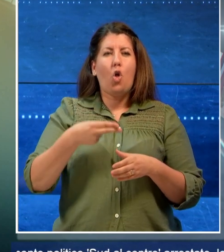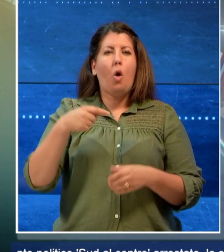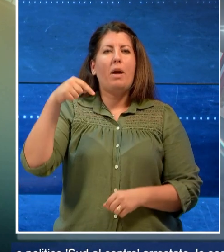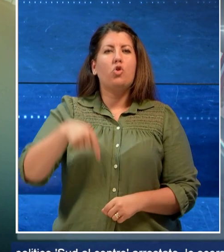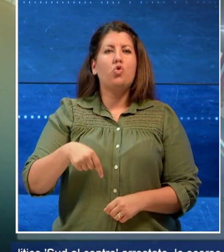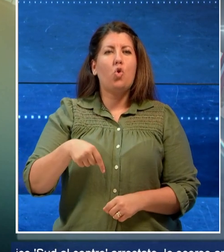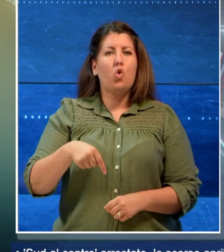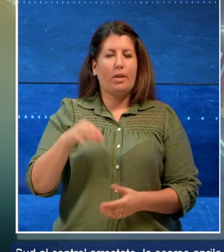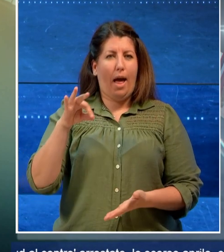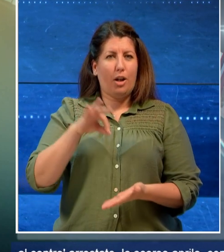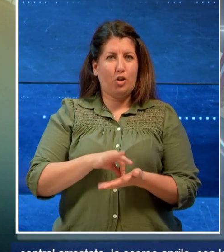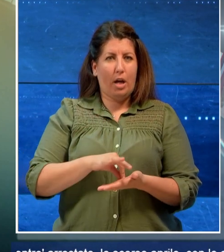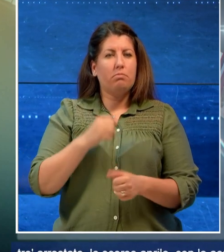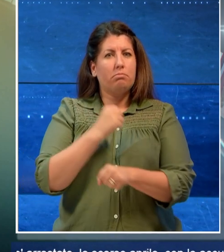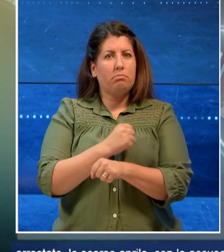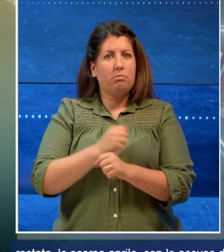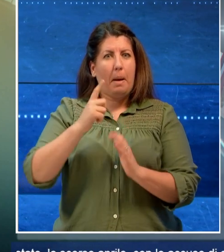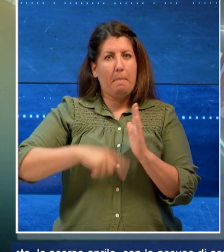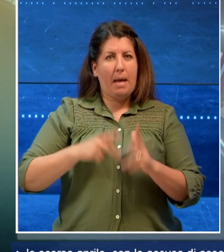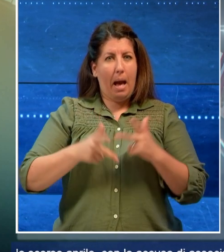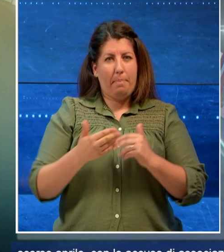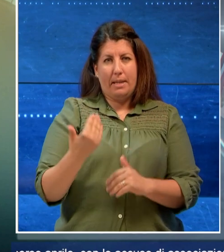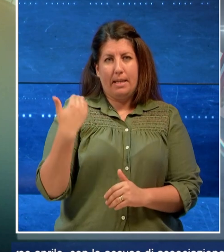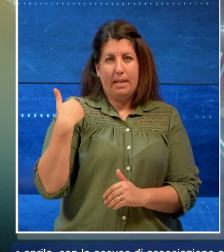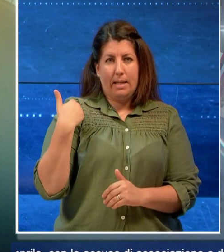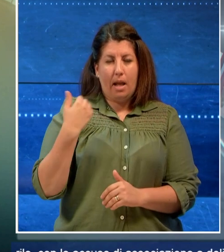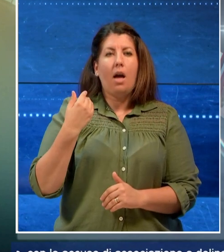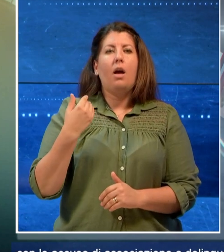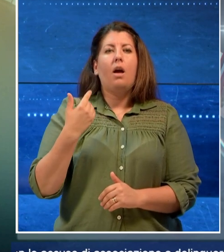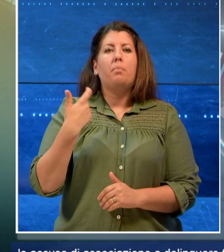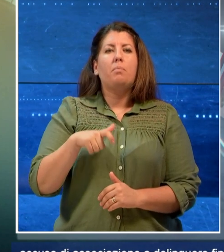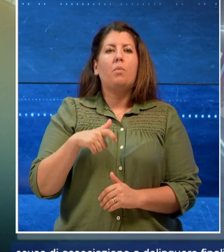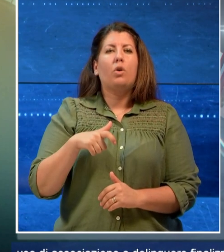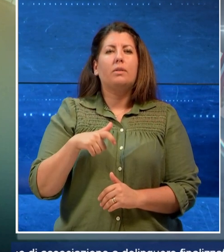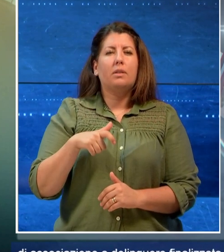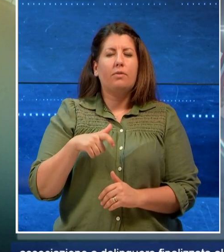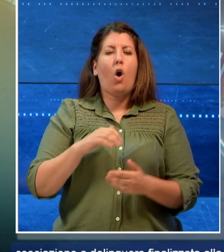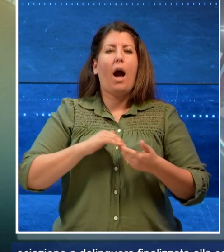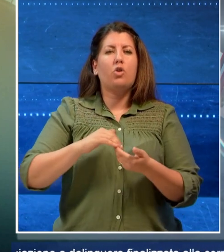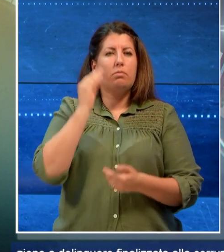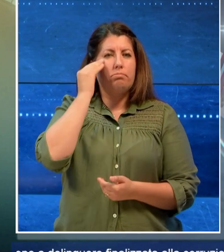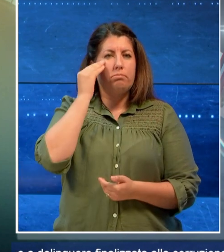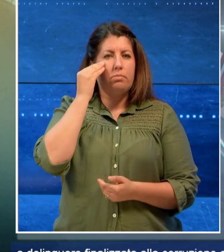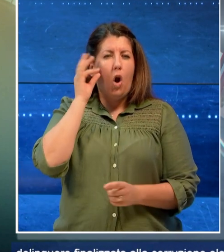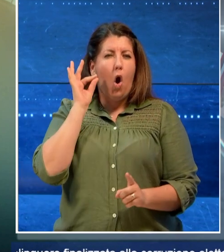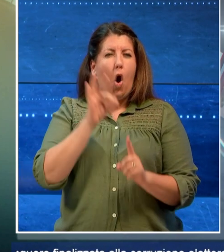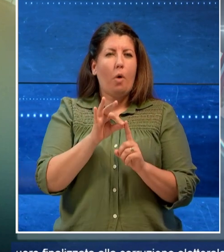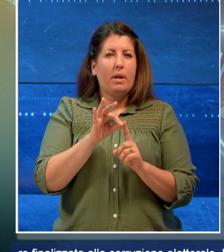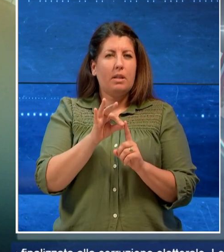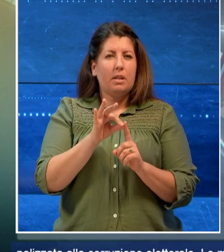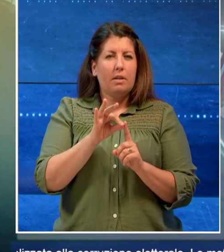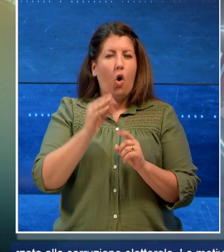arrestato lo scorso aprile con le accuse di associazione a delinquere finalizzata alla corruzione